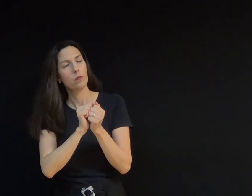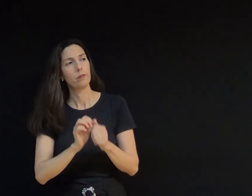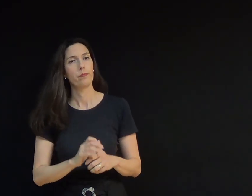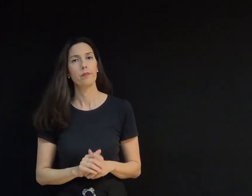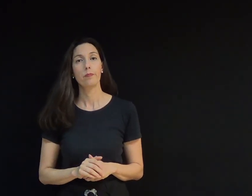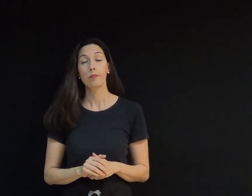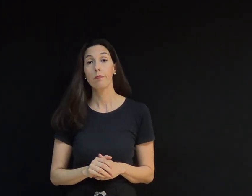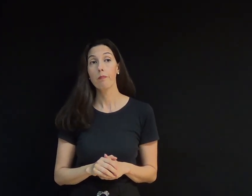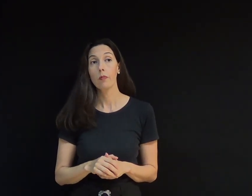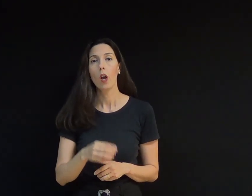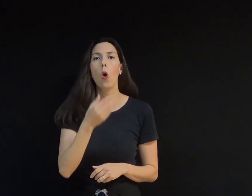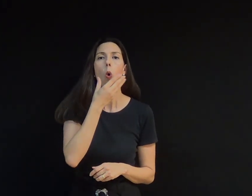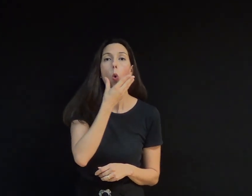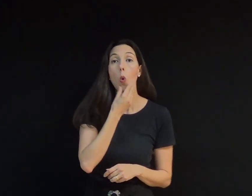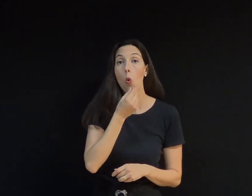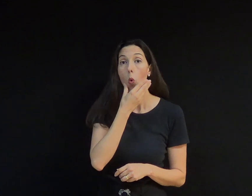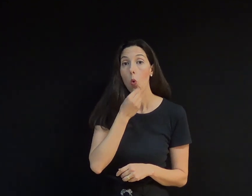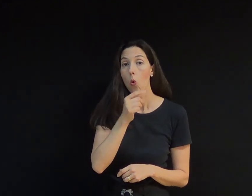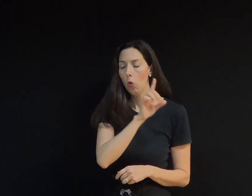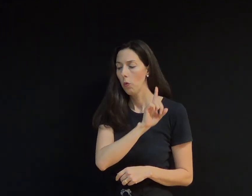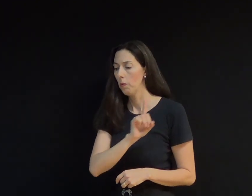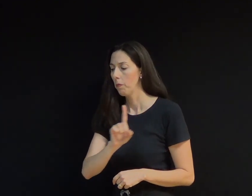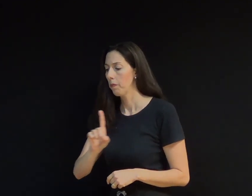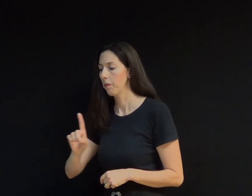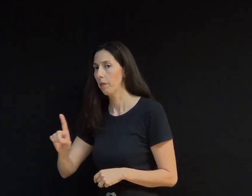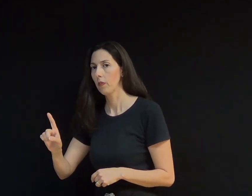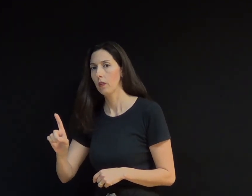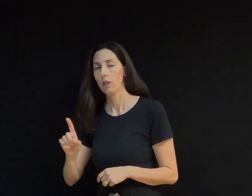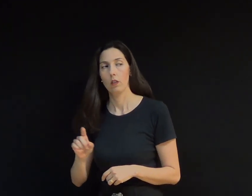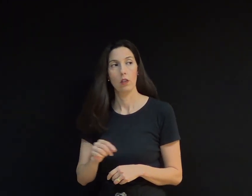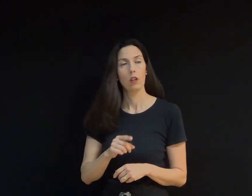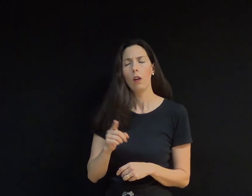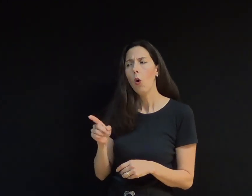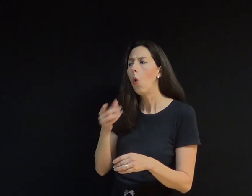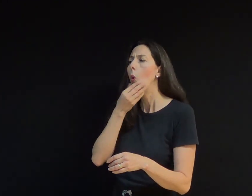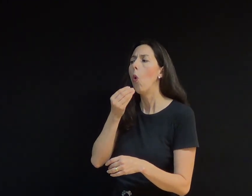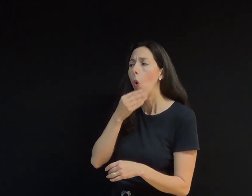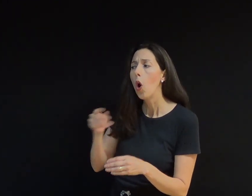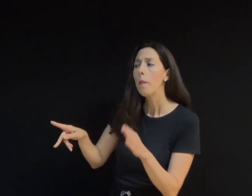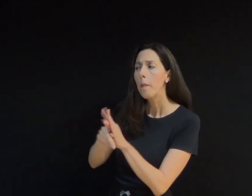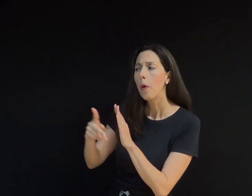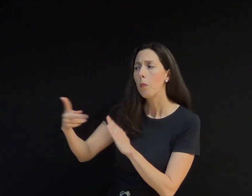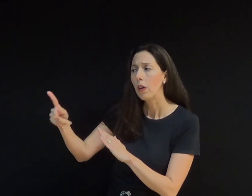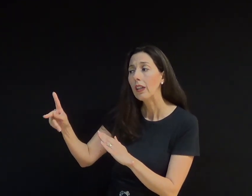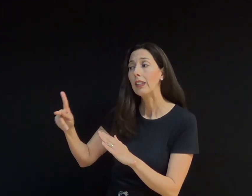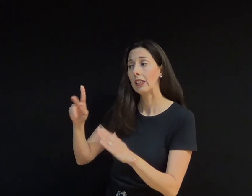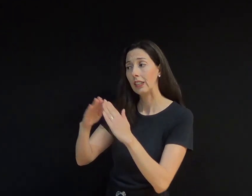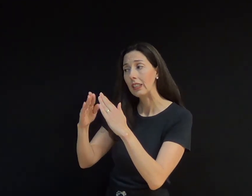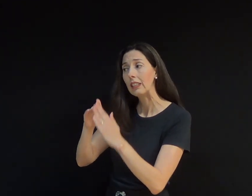Uma mulher saiu de sua casa e viu três homens com longas barbas brancas sentadas em frente ao quintal dela.